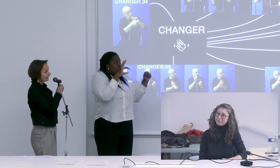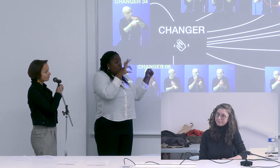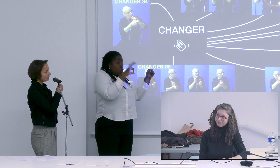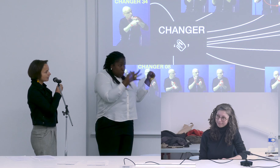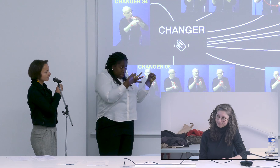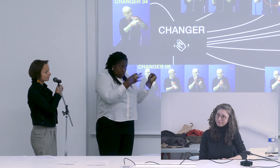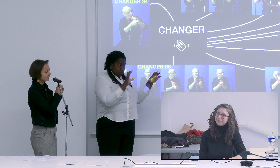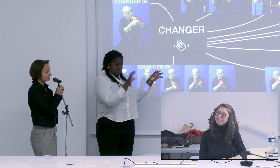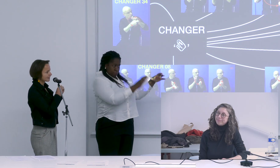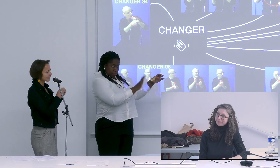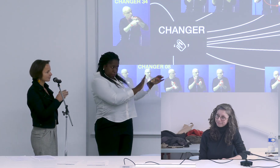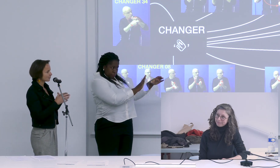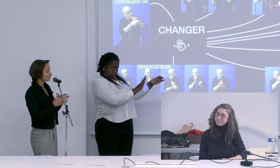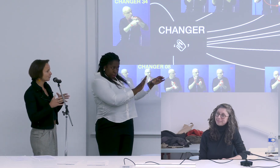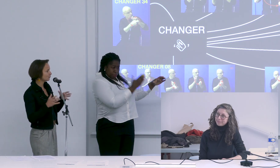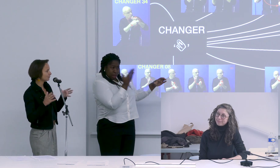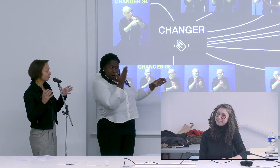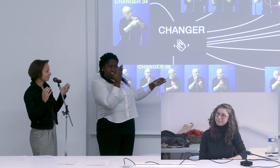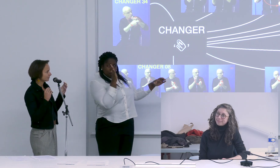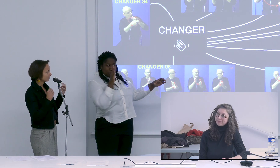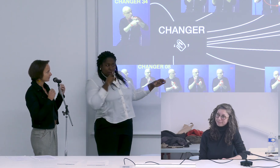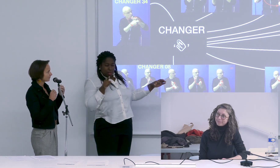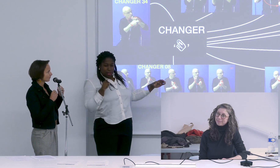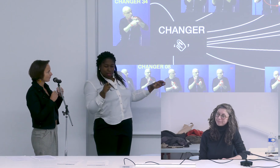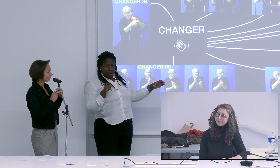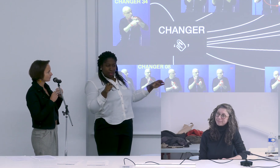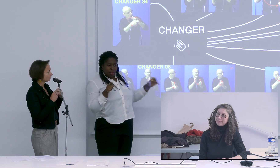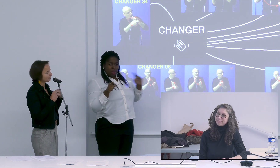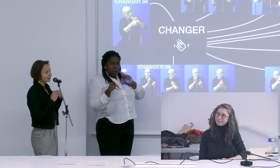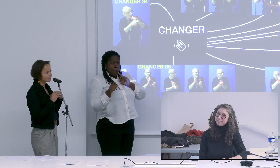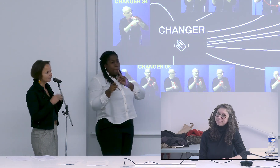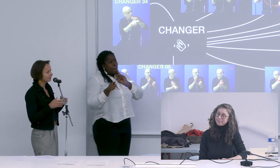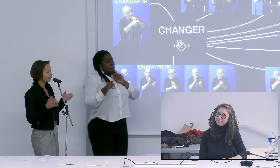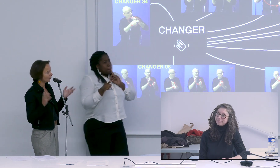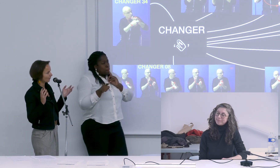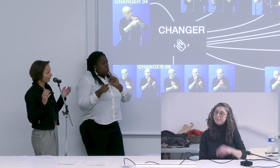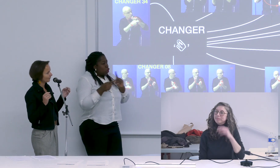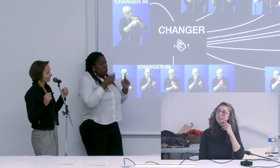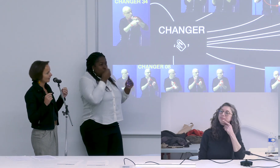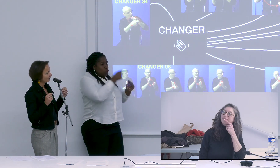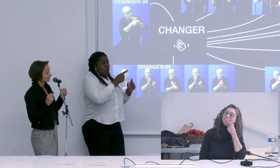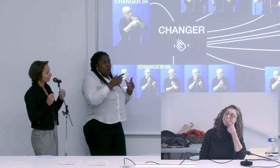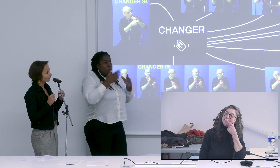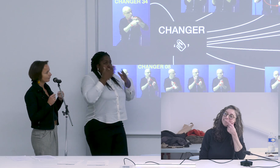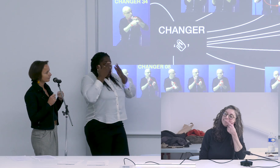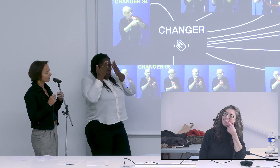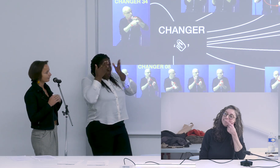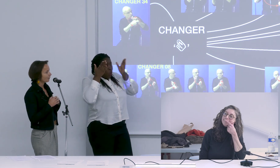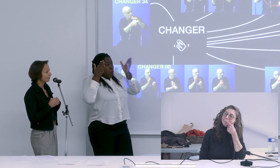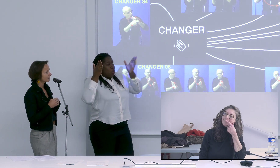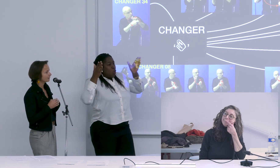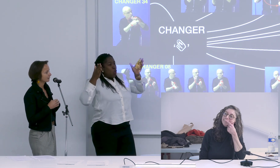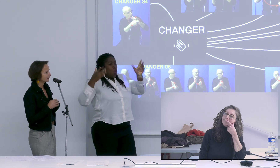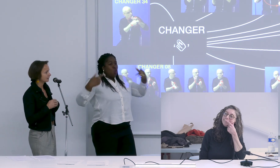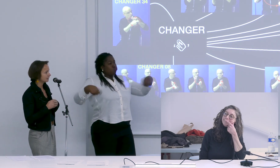et puis il y a un certain moment où tu pars plus librement dans des